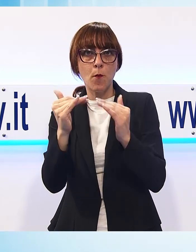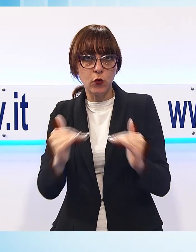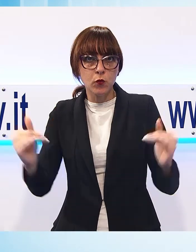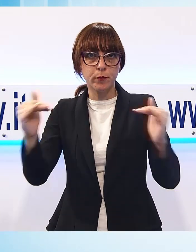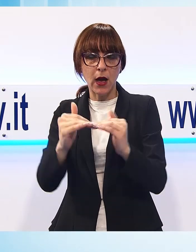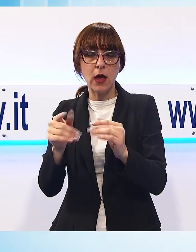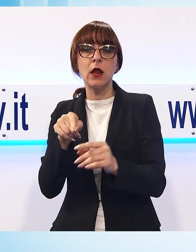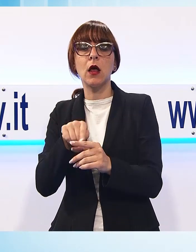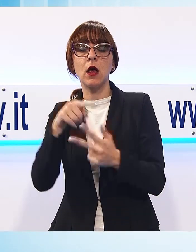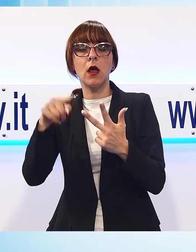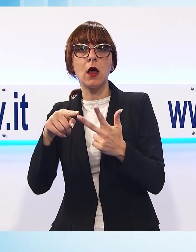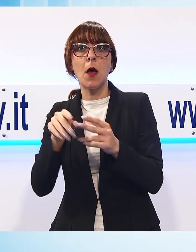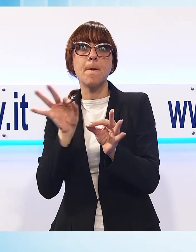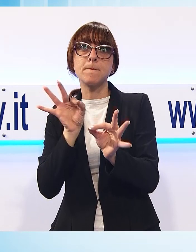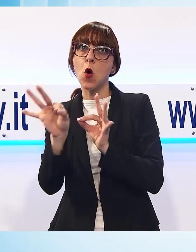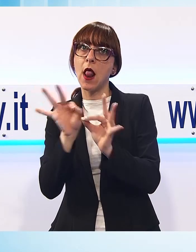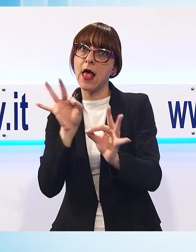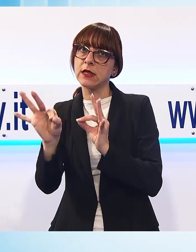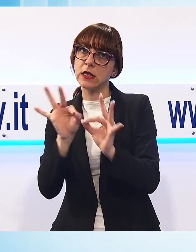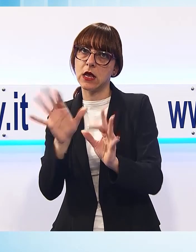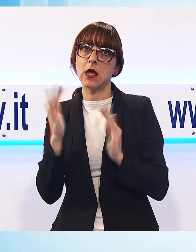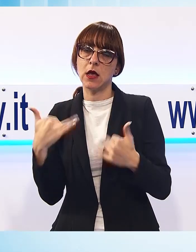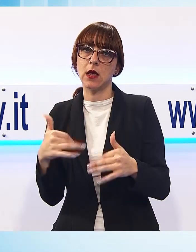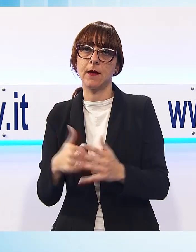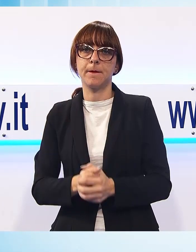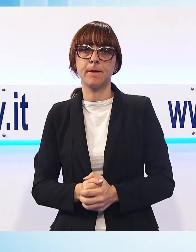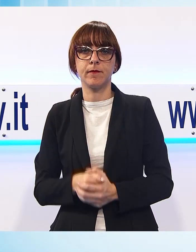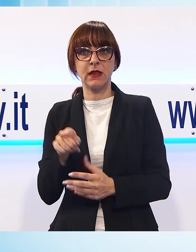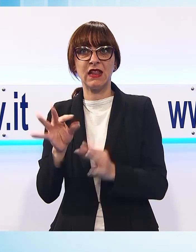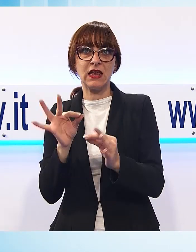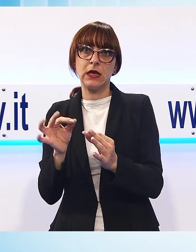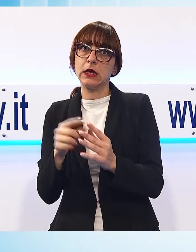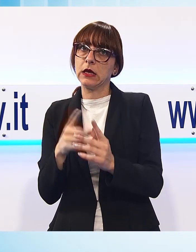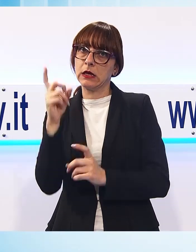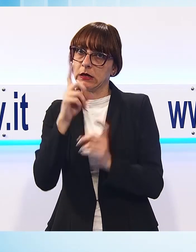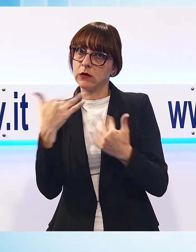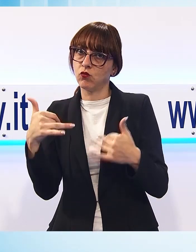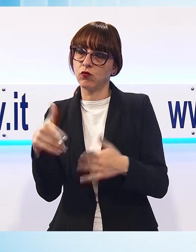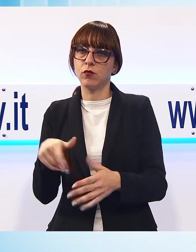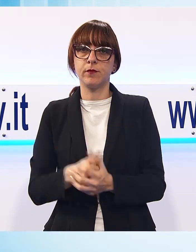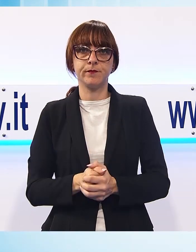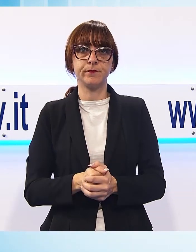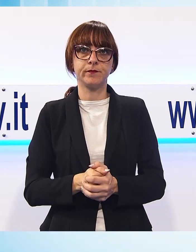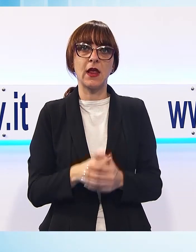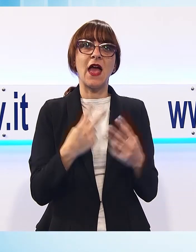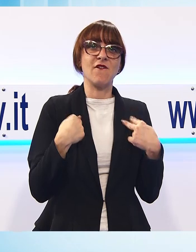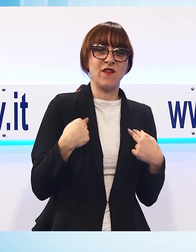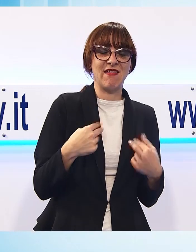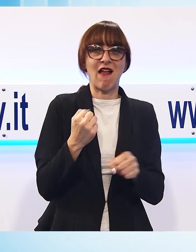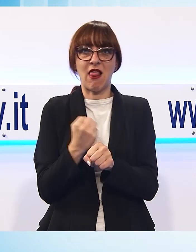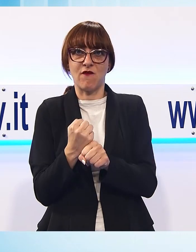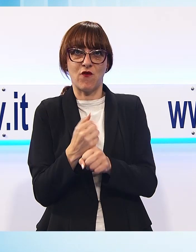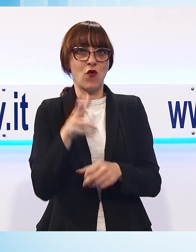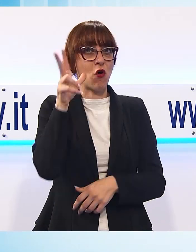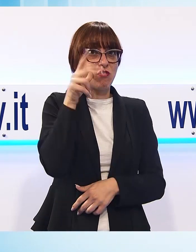quest'ultimo punto il dato può definirsi allarmante. È emerso che come conciliare vita lavoro la maggior parte delle donne